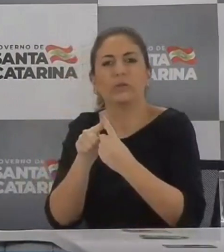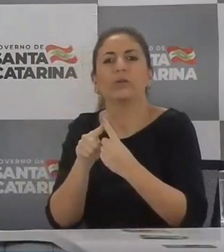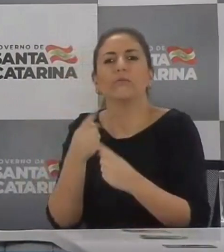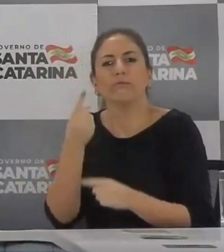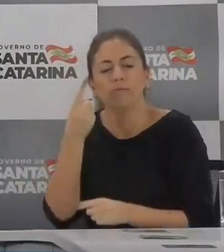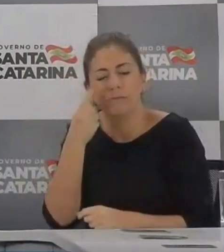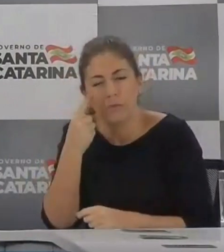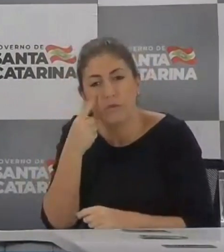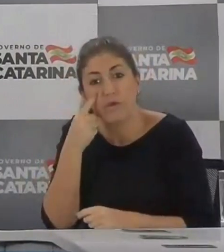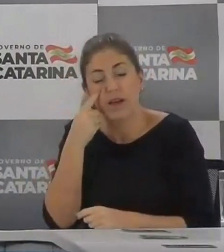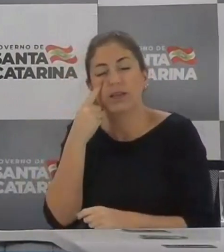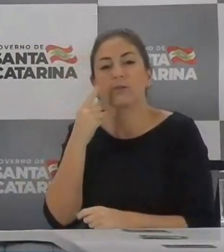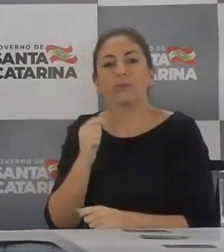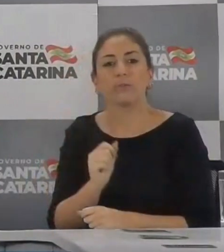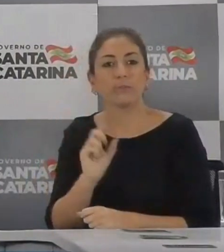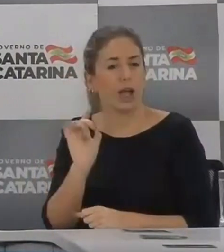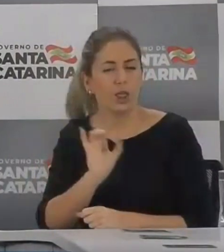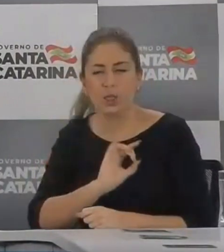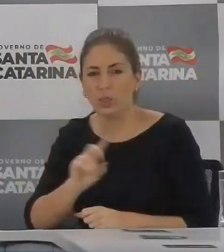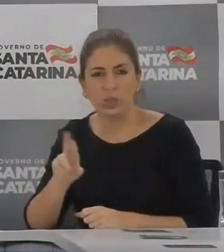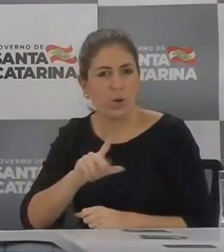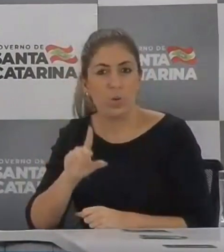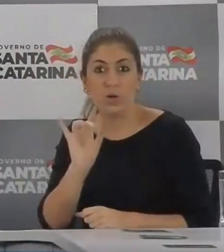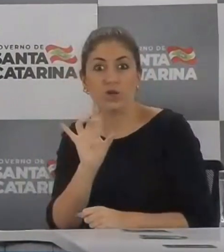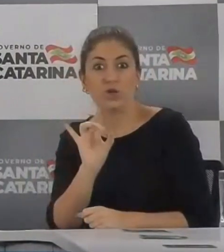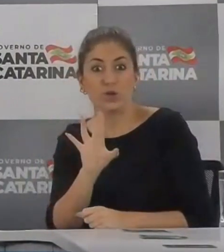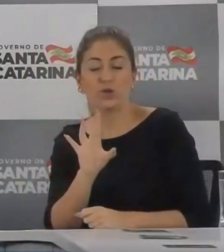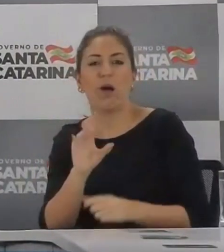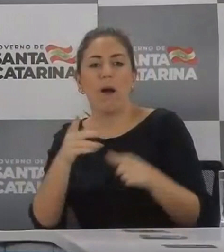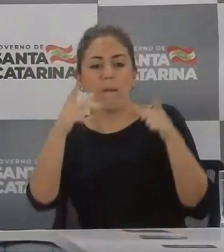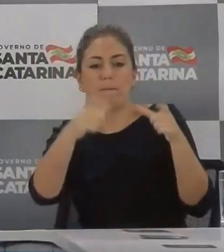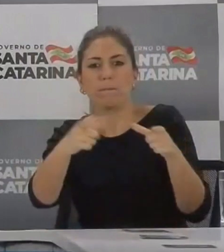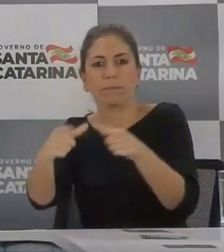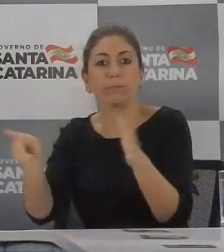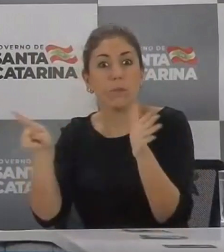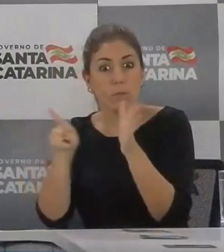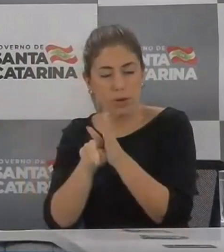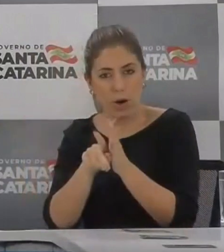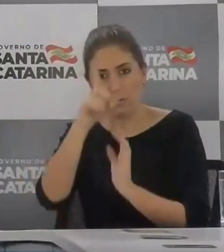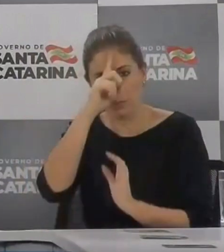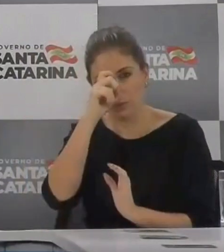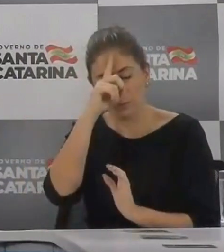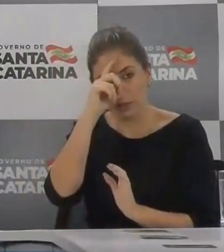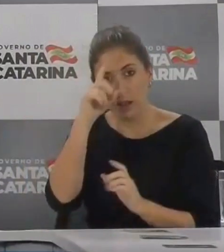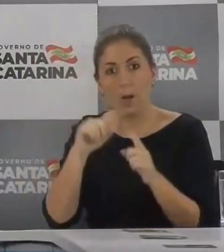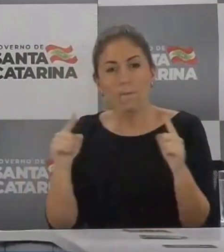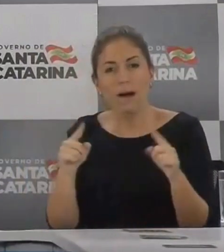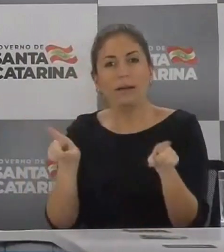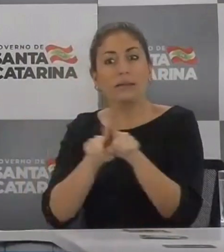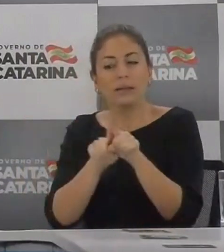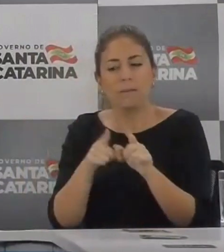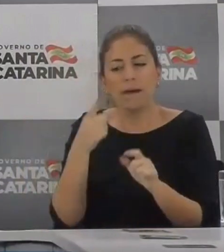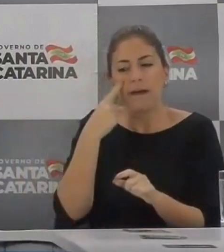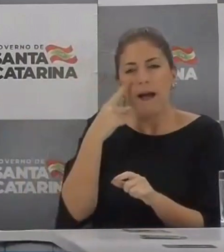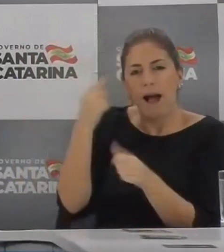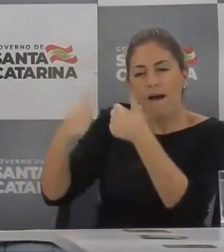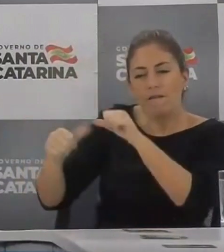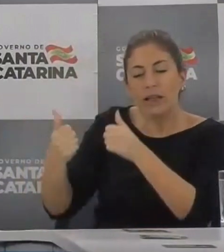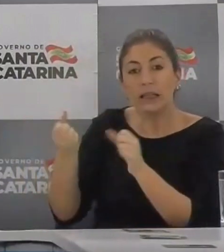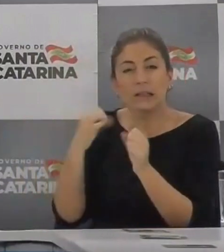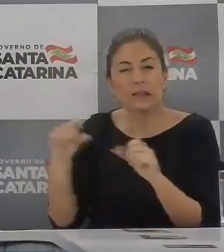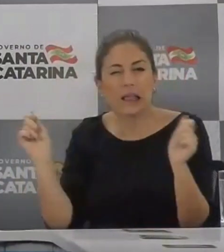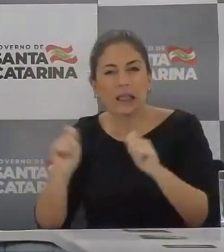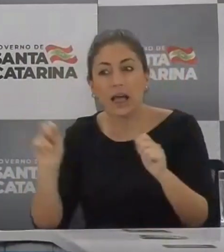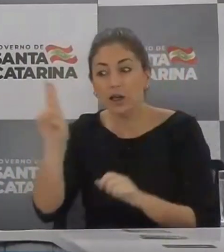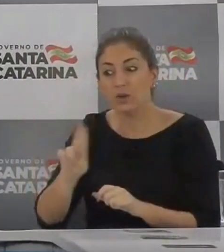além da própria rede instalada, para que a gente possa utilizar outros espaços que nos são ofertados para a instalação